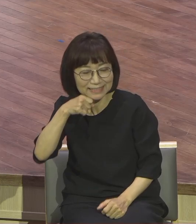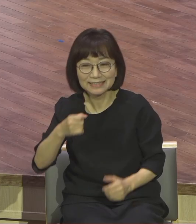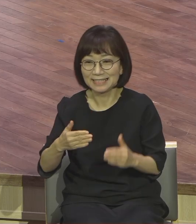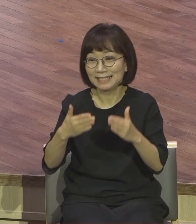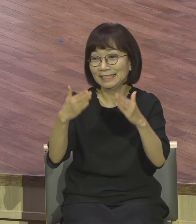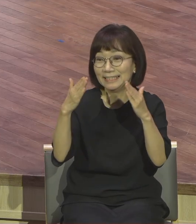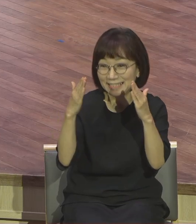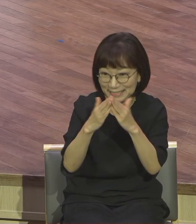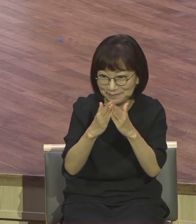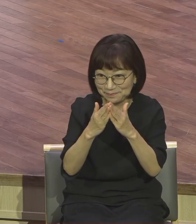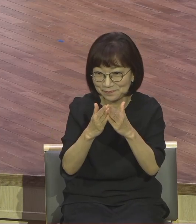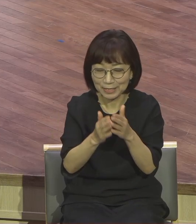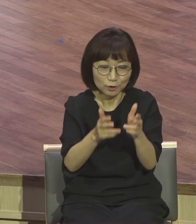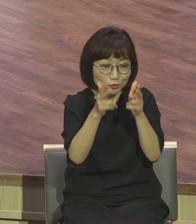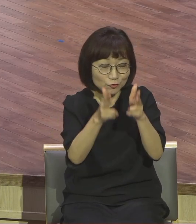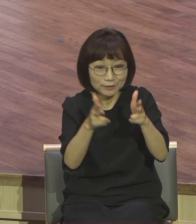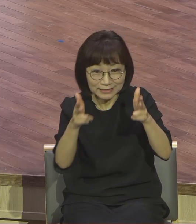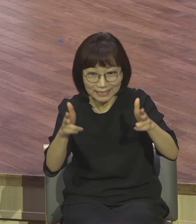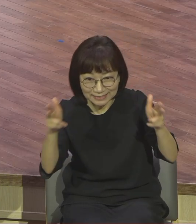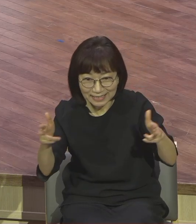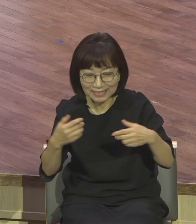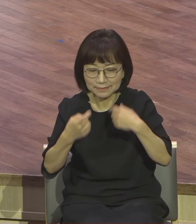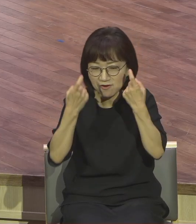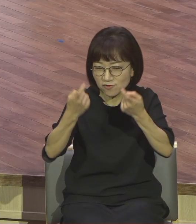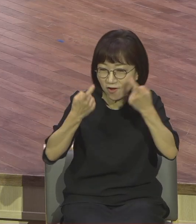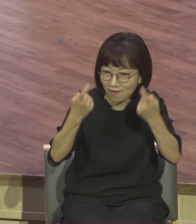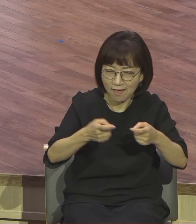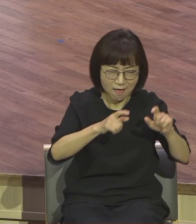앱을 때문에 다 싹 다양한 정보를 다 알지요.